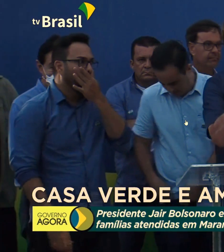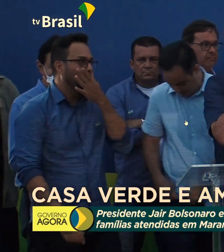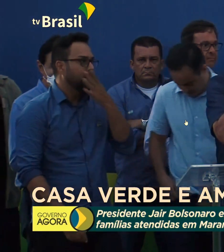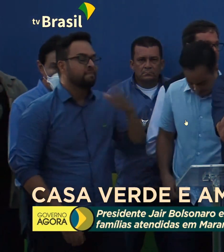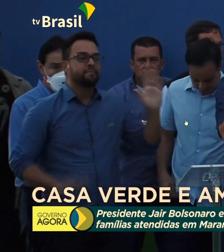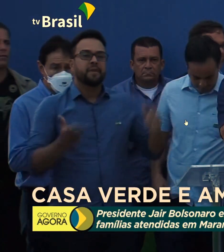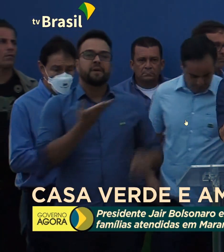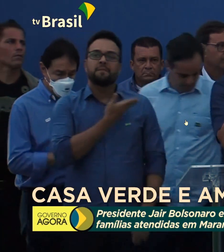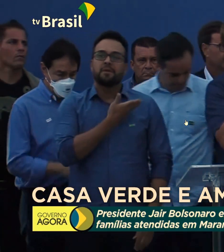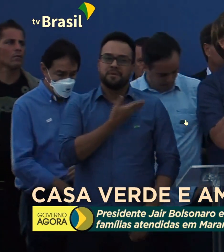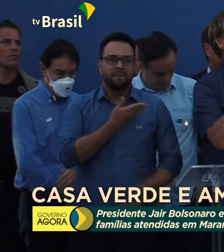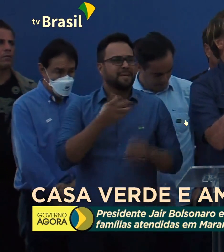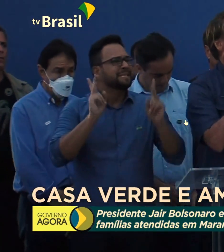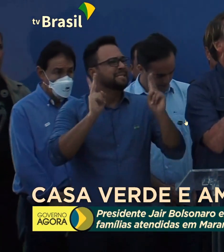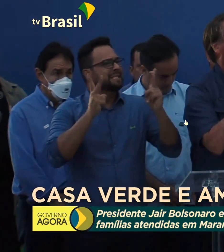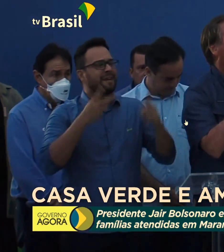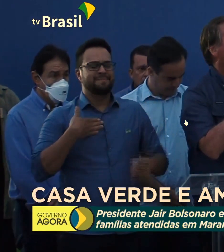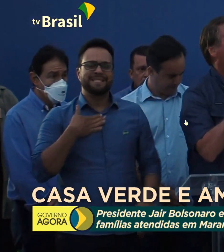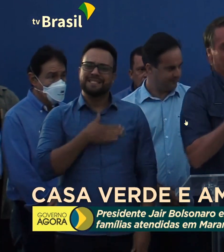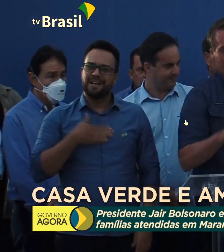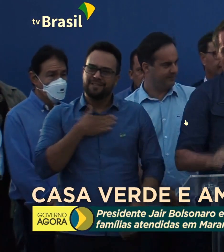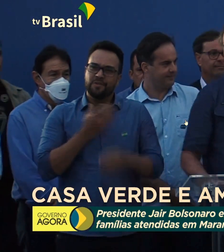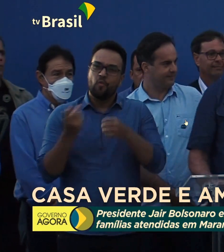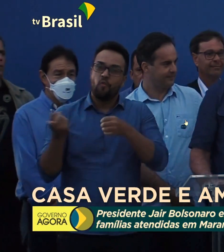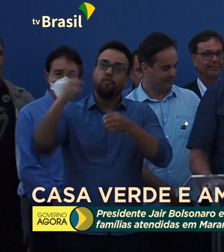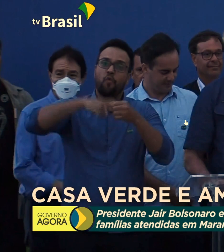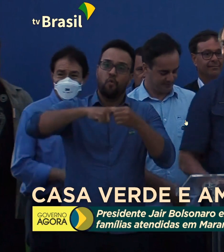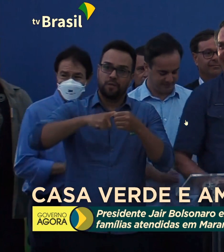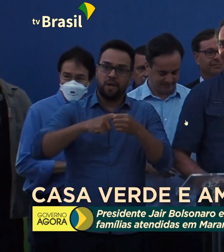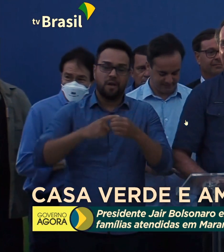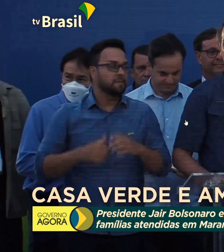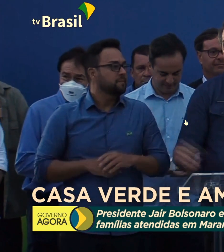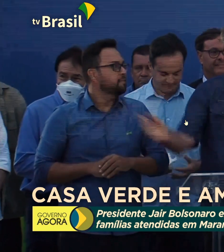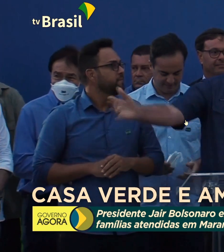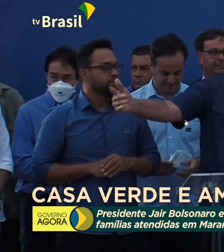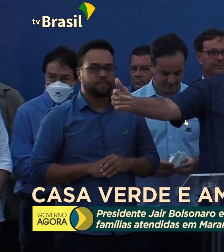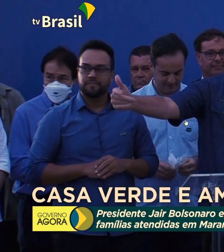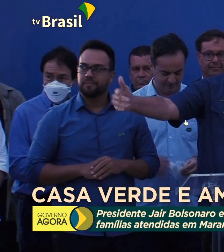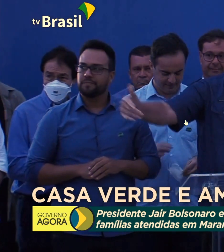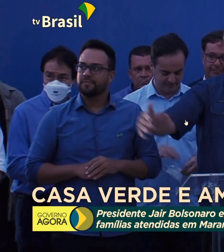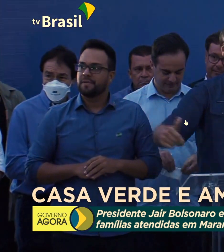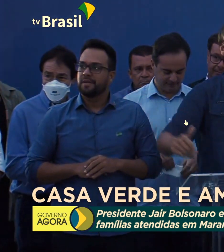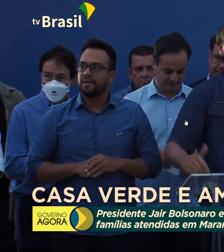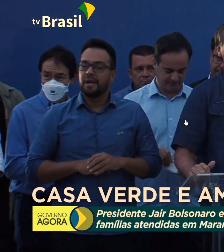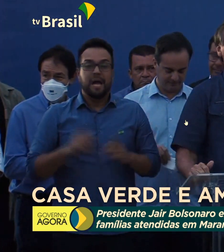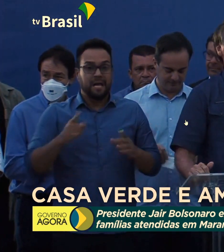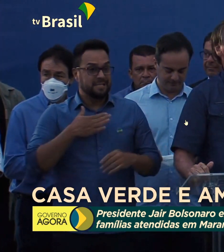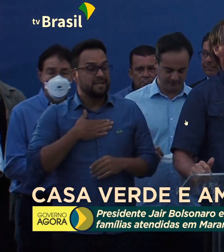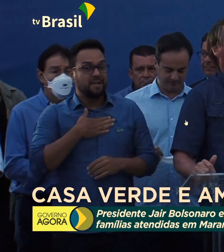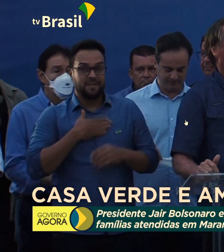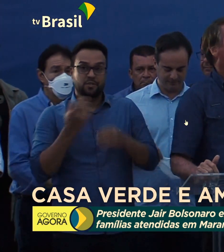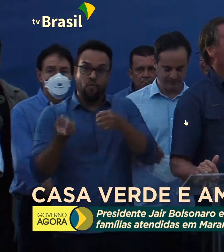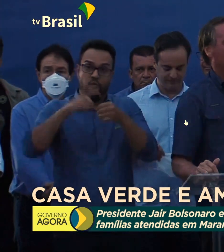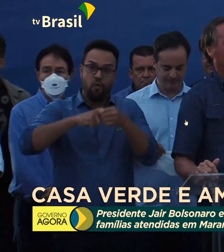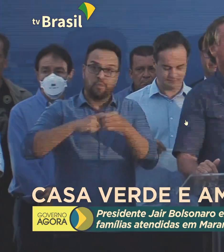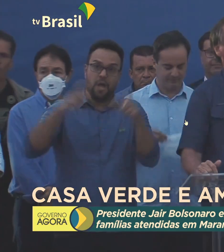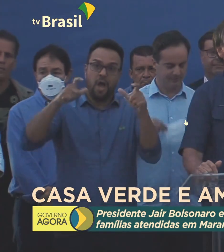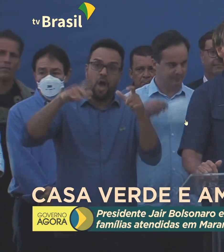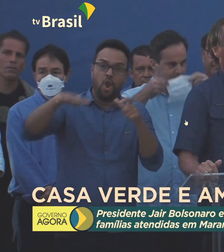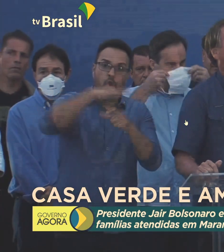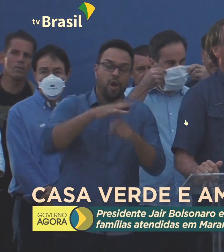Meus amigos, é sempre uma satisfação voltar, voltar aqui para o nosso Ceará.